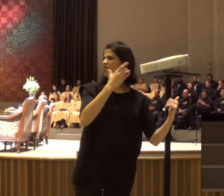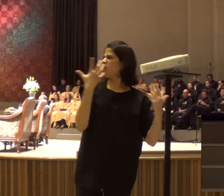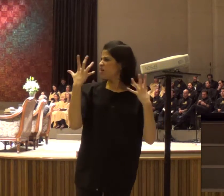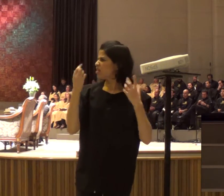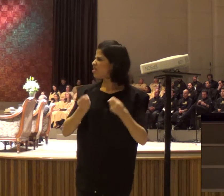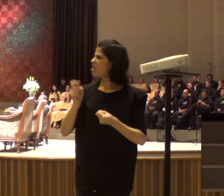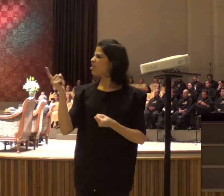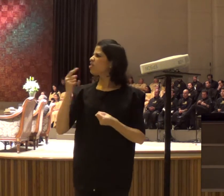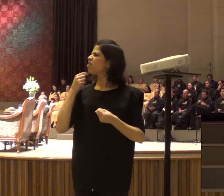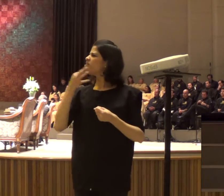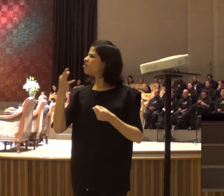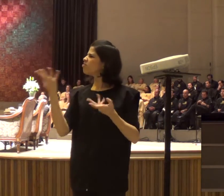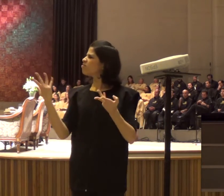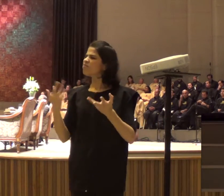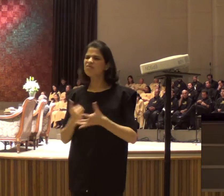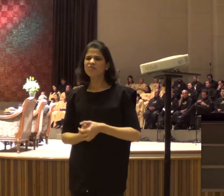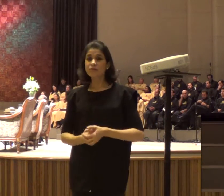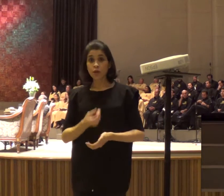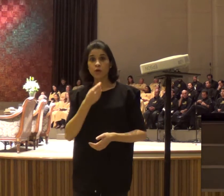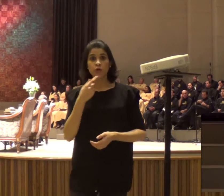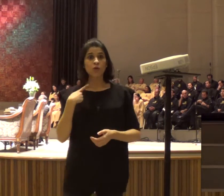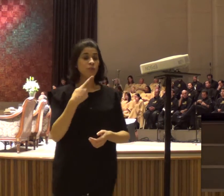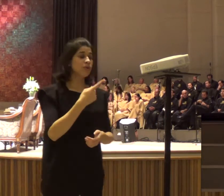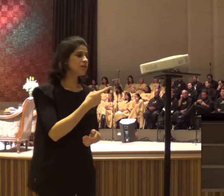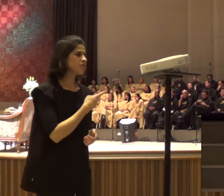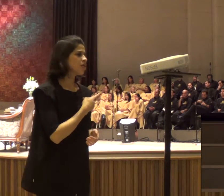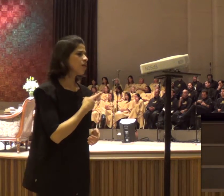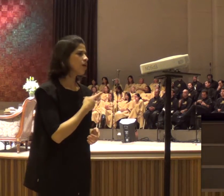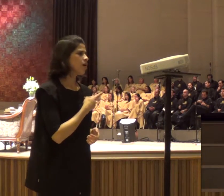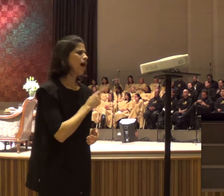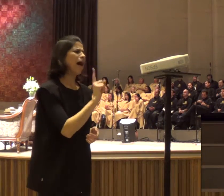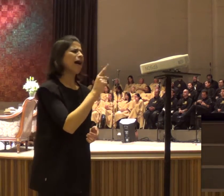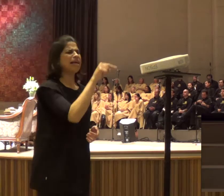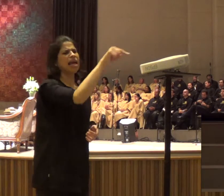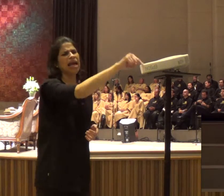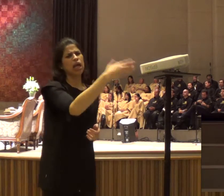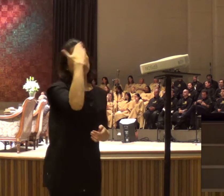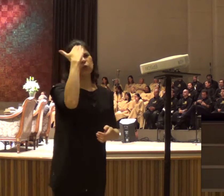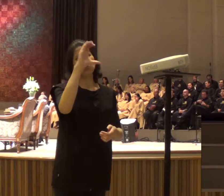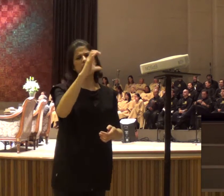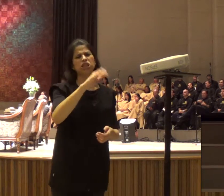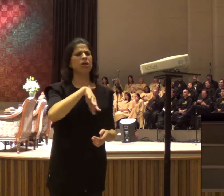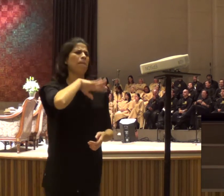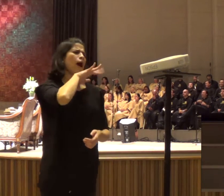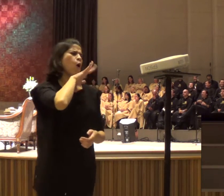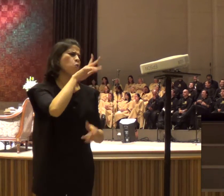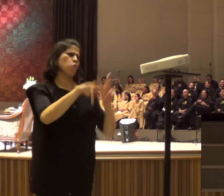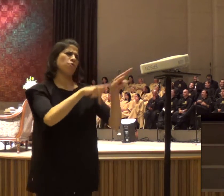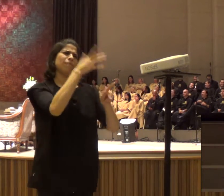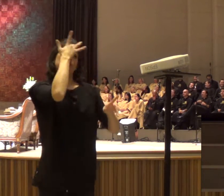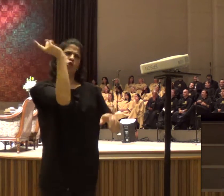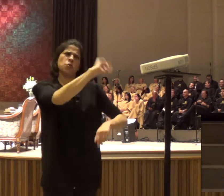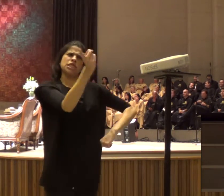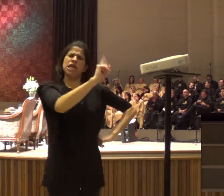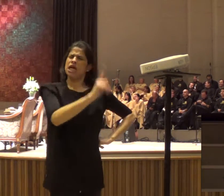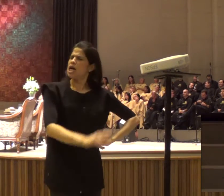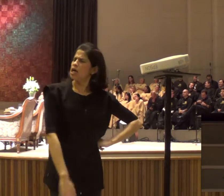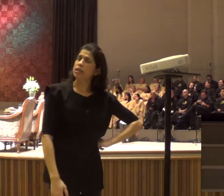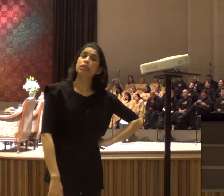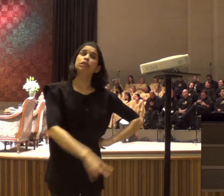Curitiba, e ele disse para mim, não vai não meu filho, aquele povo é ruim demais, não vai não, você vai sofrer